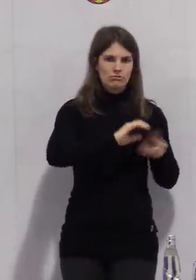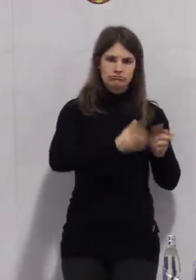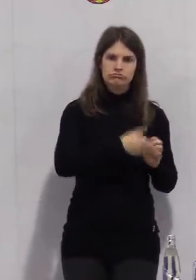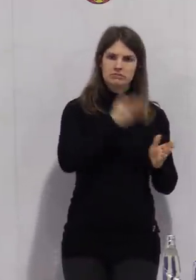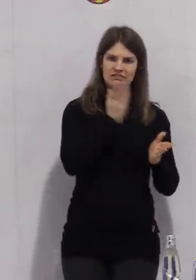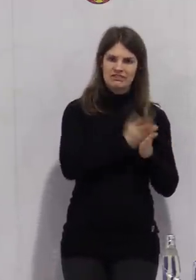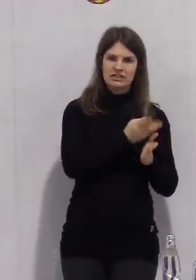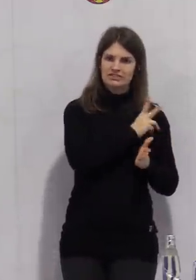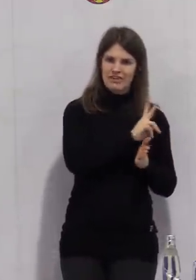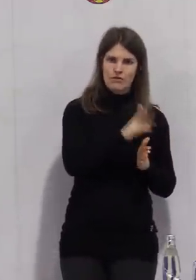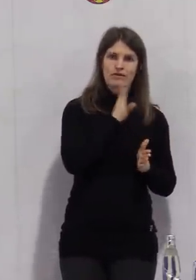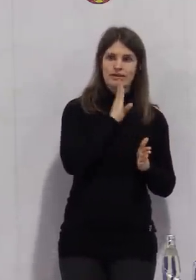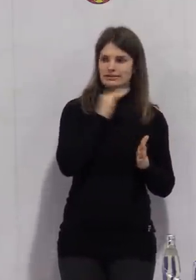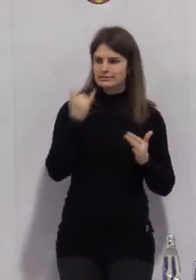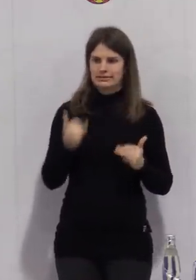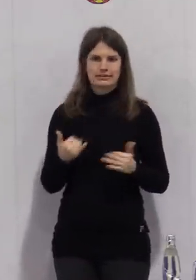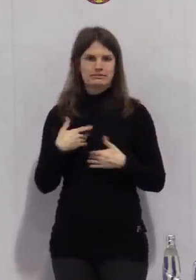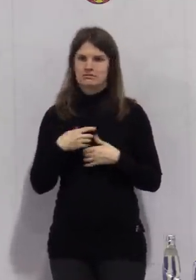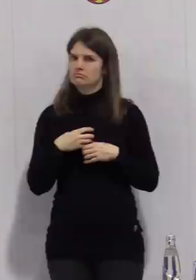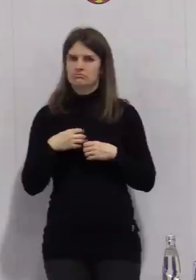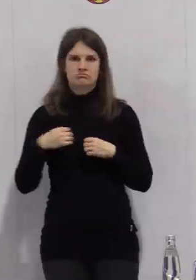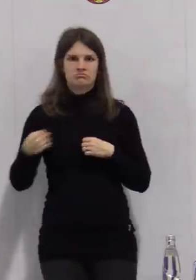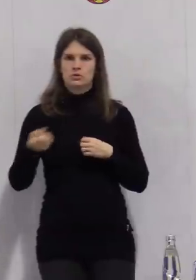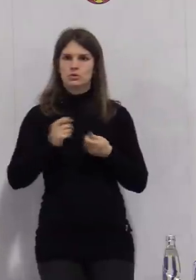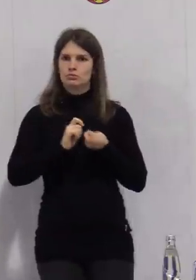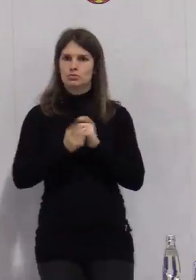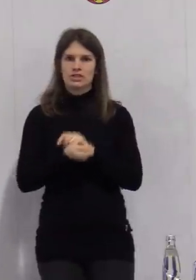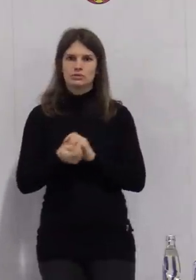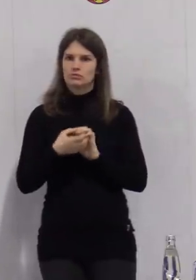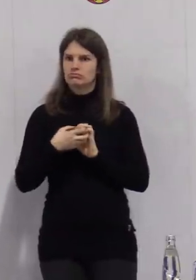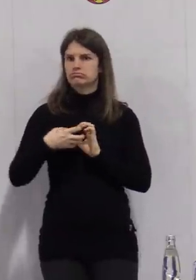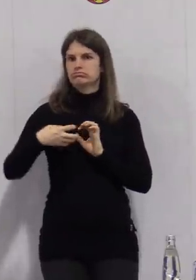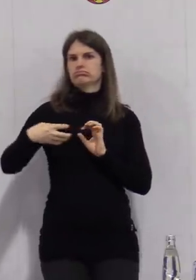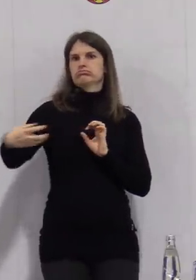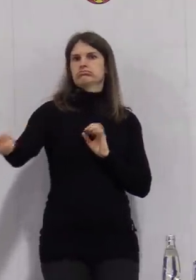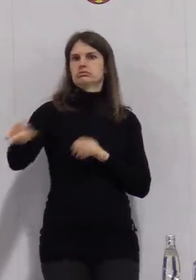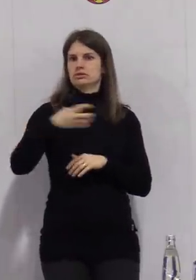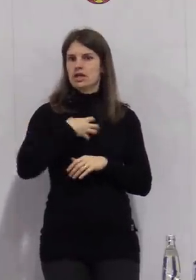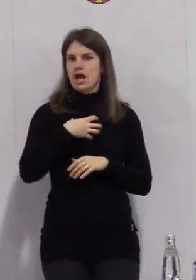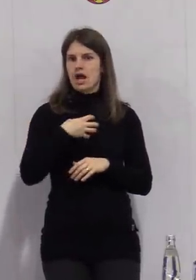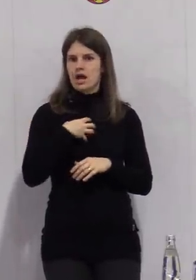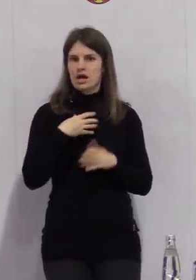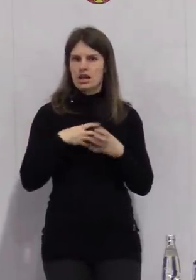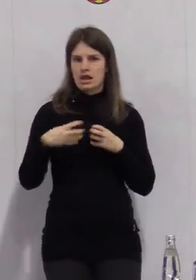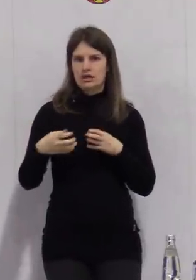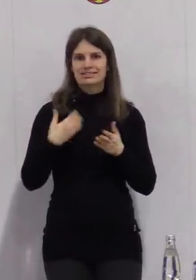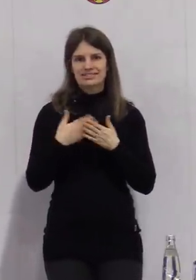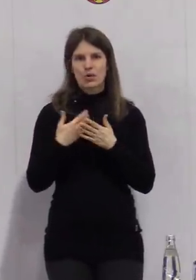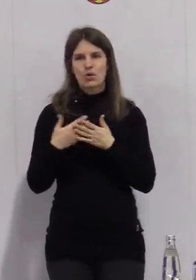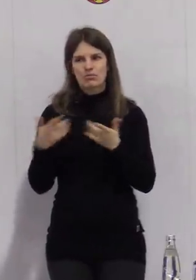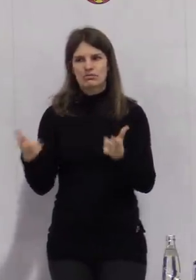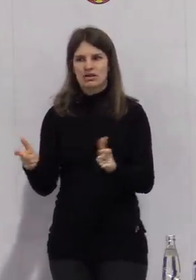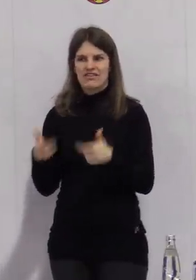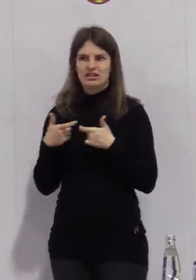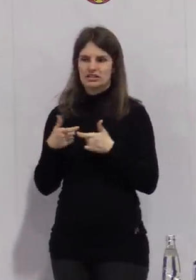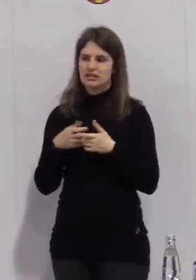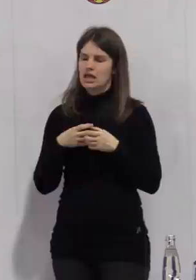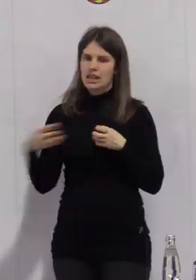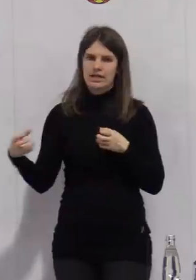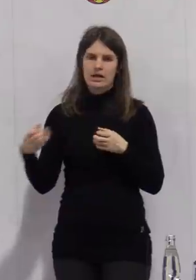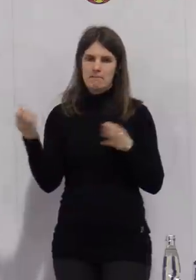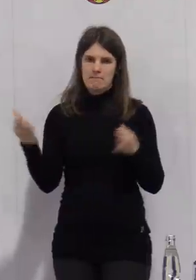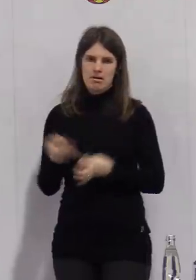längere Zeit nicht erholen. Insofern ist die Absonderungsmaßnahme noch weiter notwendig,